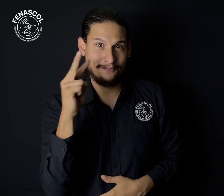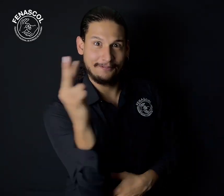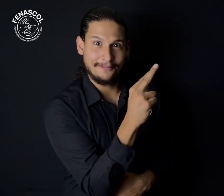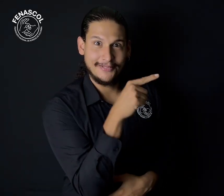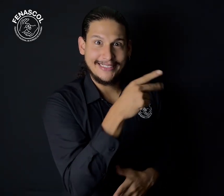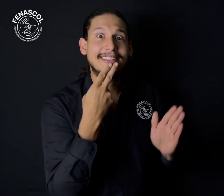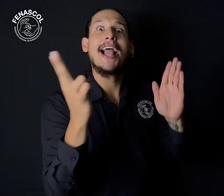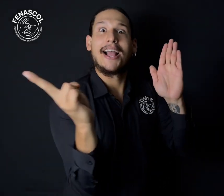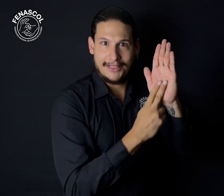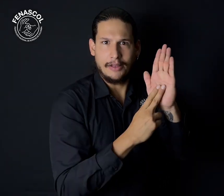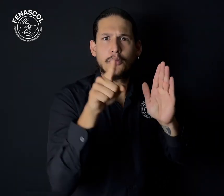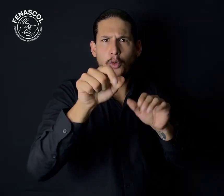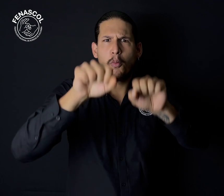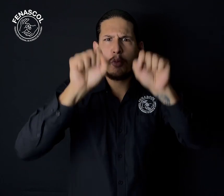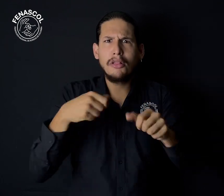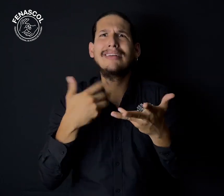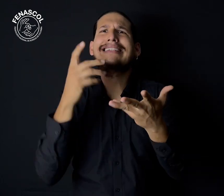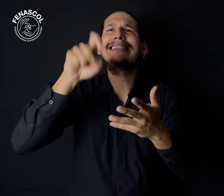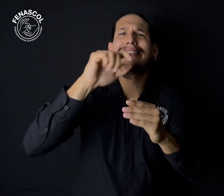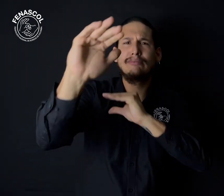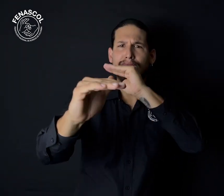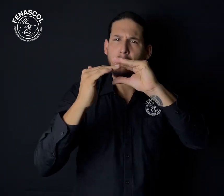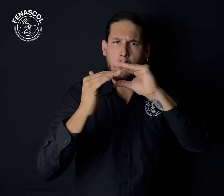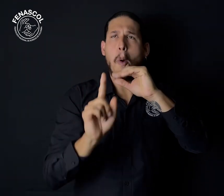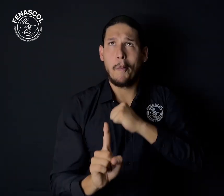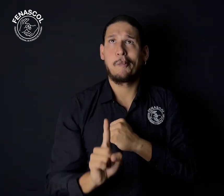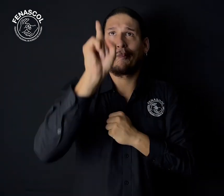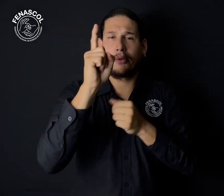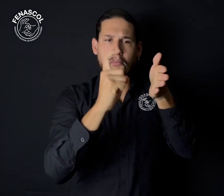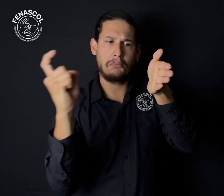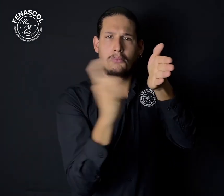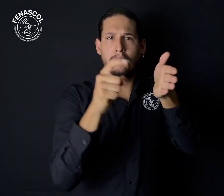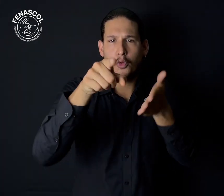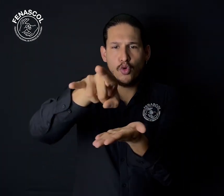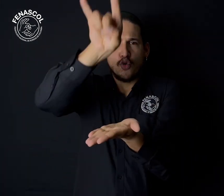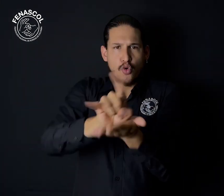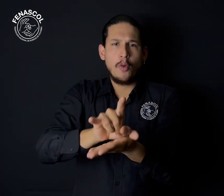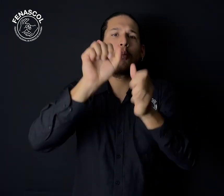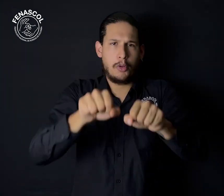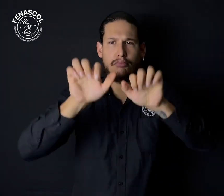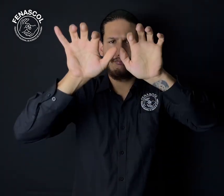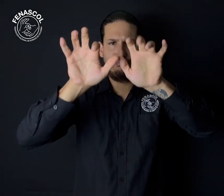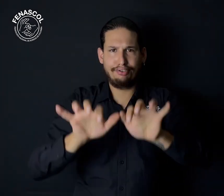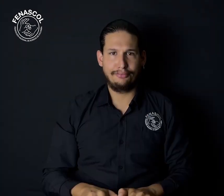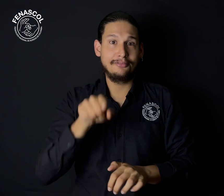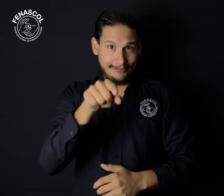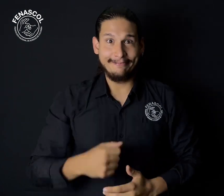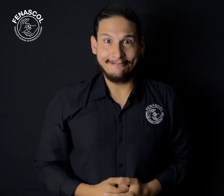Si quieres acceder a esta carta, puedes descargarla en el link que está en la descripción. Voy a explicarte